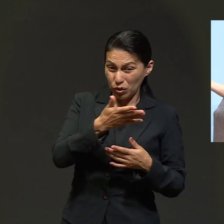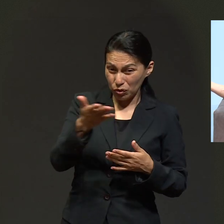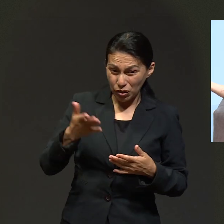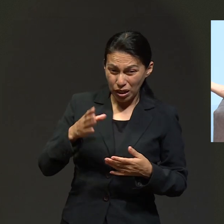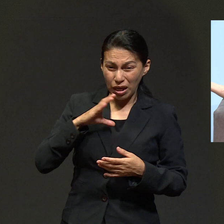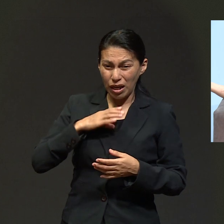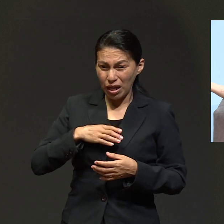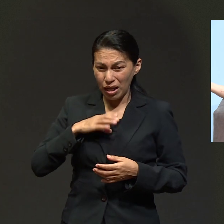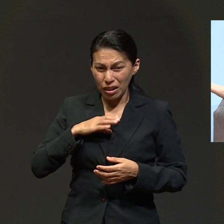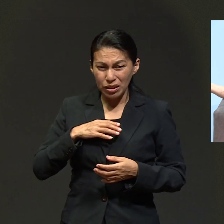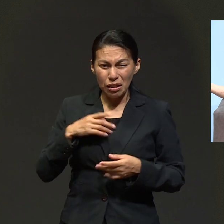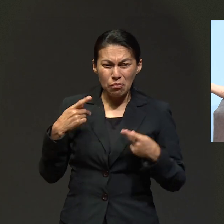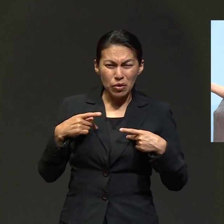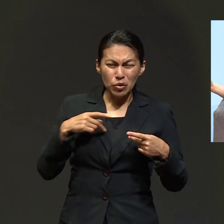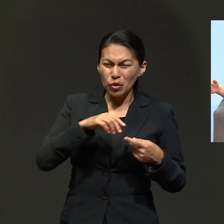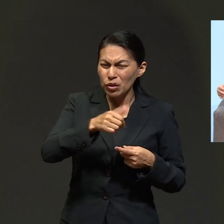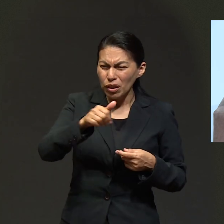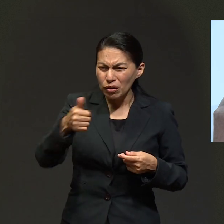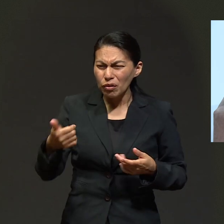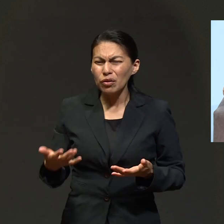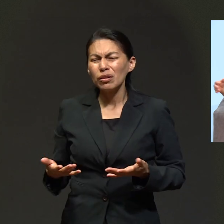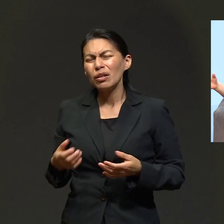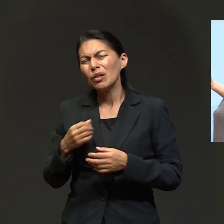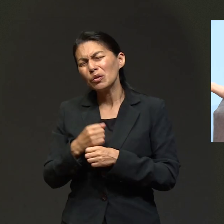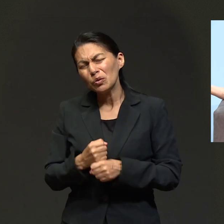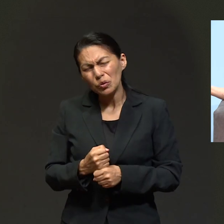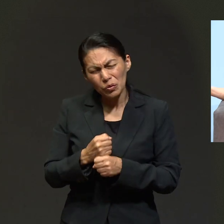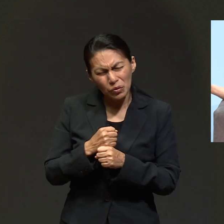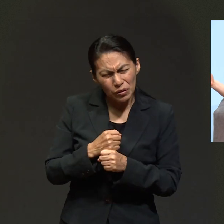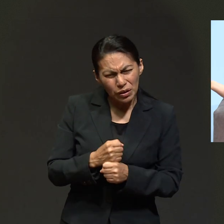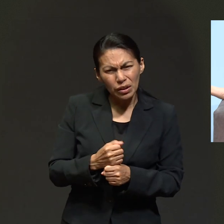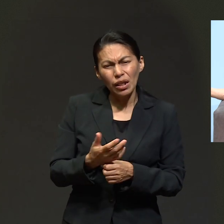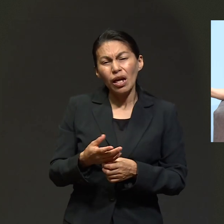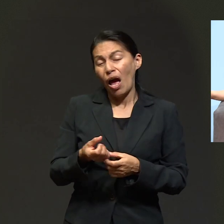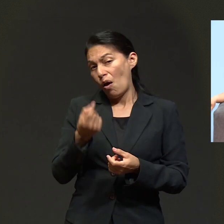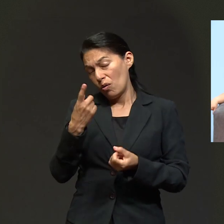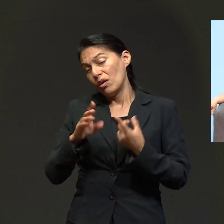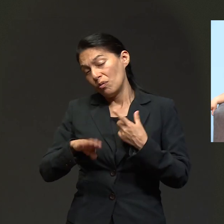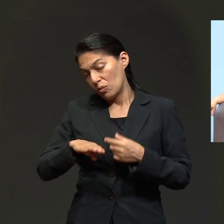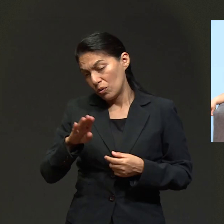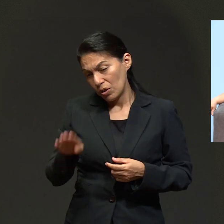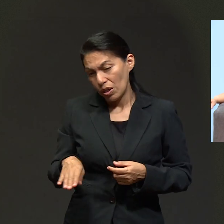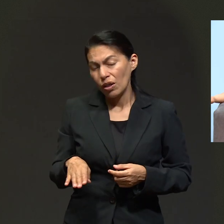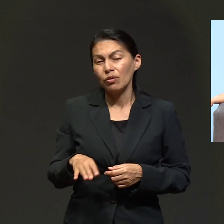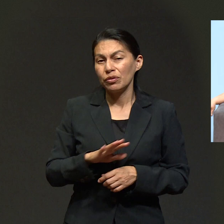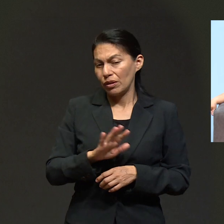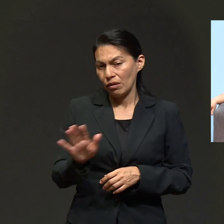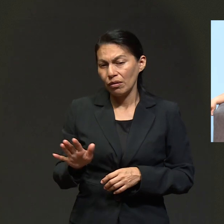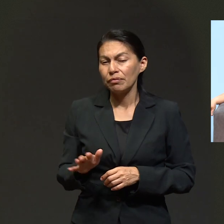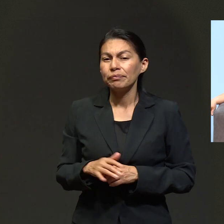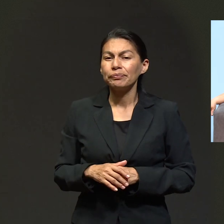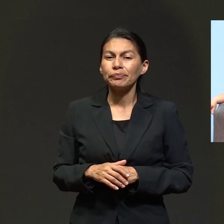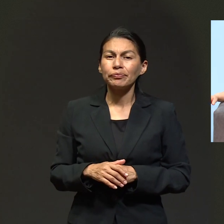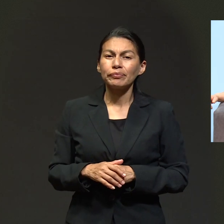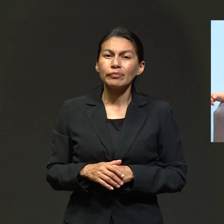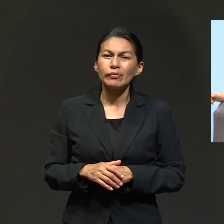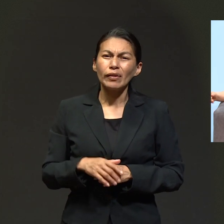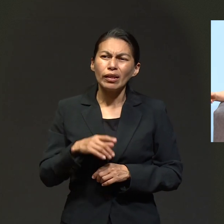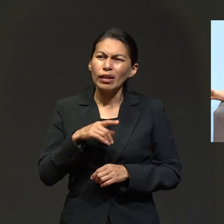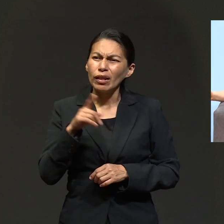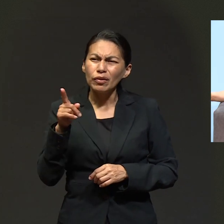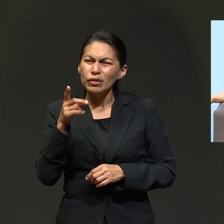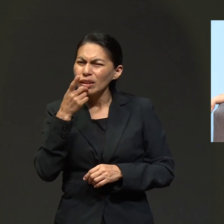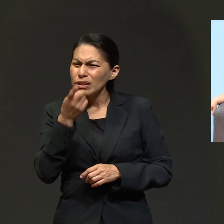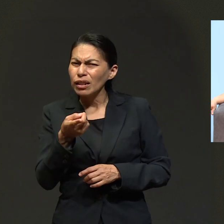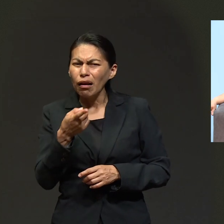en el área de cancerología y ahí muchas compañeritas que estaban conmigo, pues sí, pues descansaron ya, ¿verdad? O